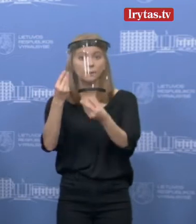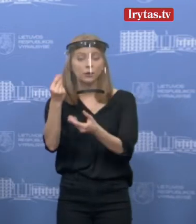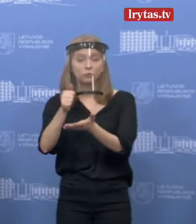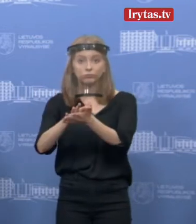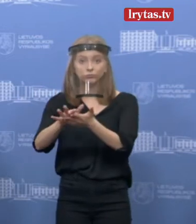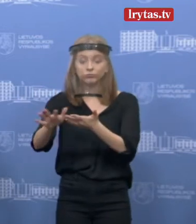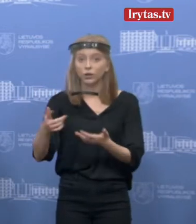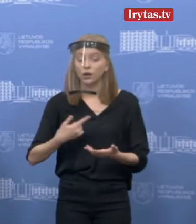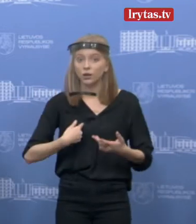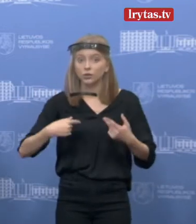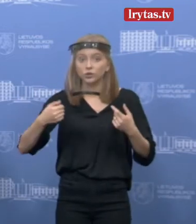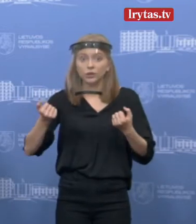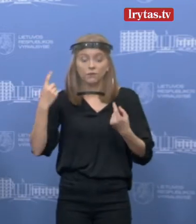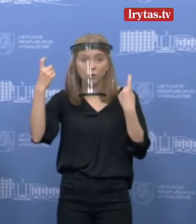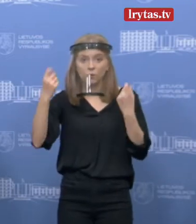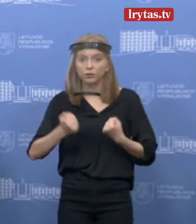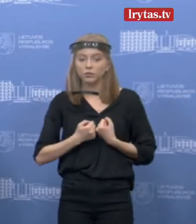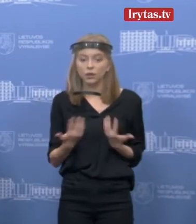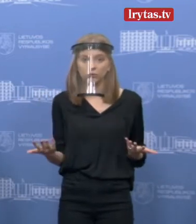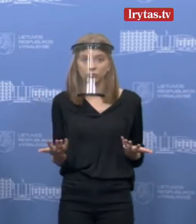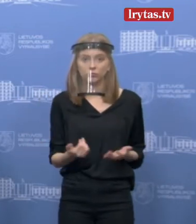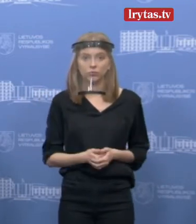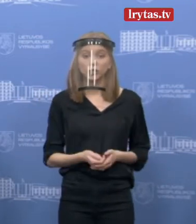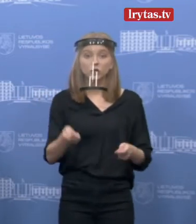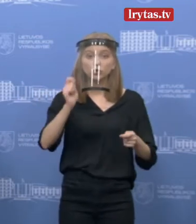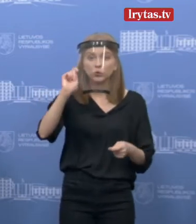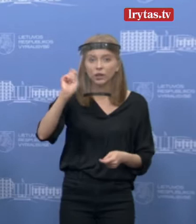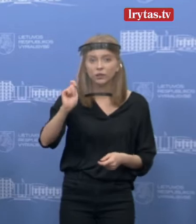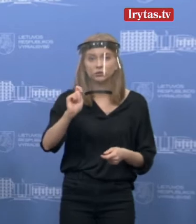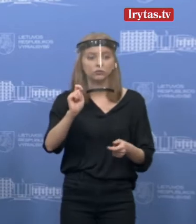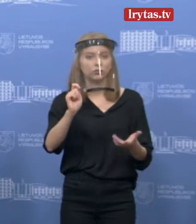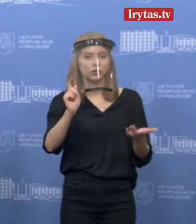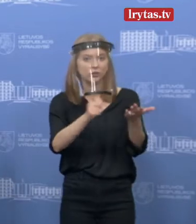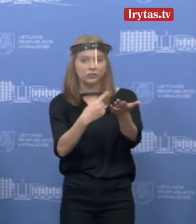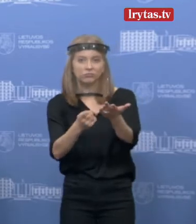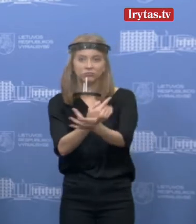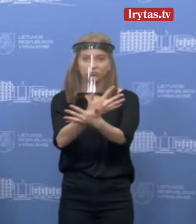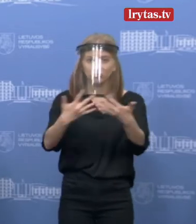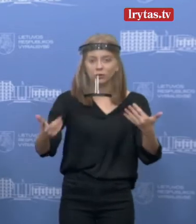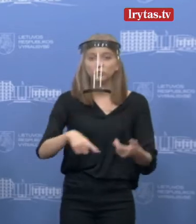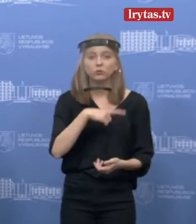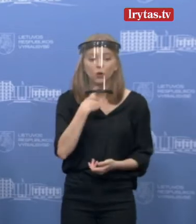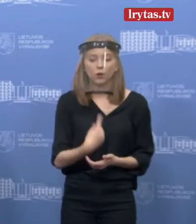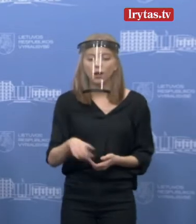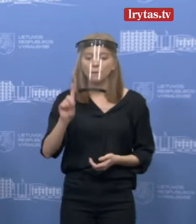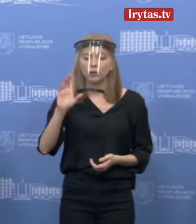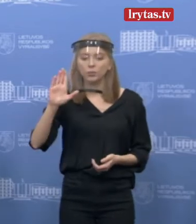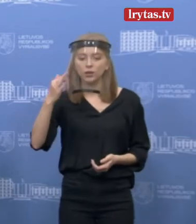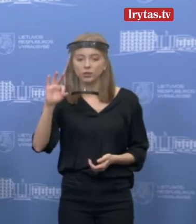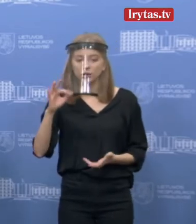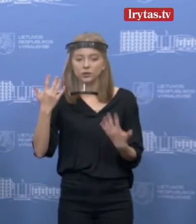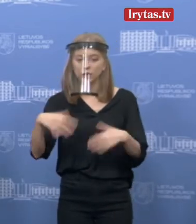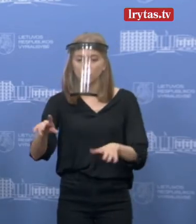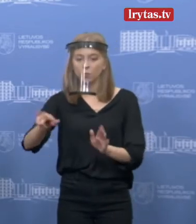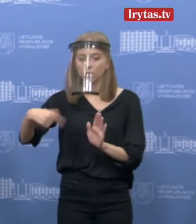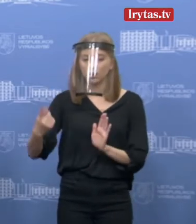žiniaslaidos šaltinių buvo labai daug. Dabar, kadangi BNS iškelė klausimą ir viešųjų pirkimų tarnybą,